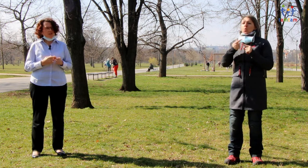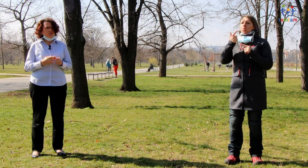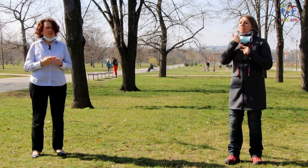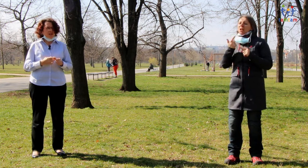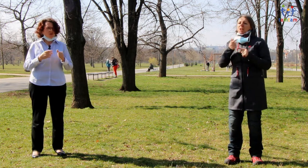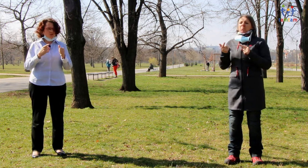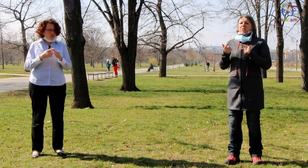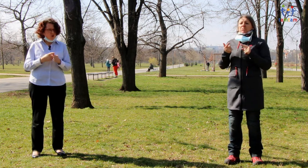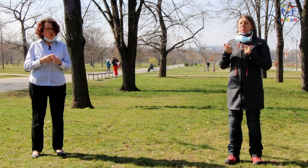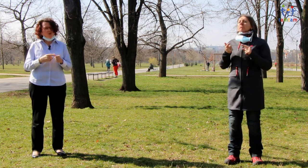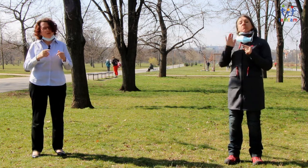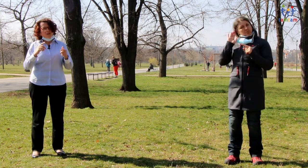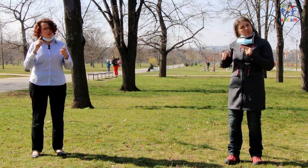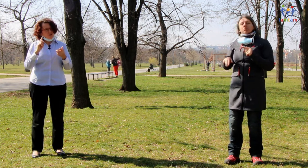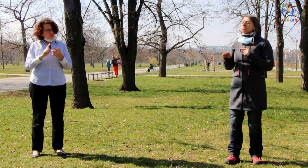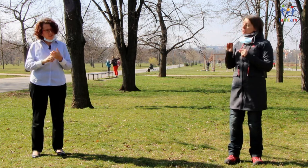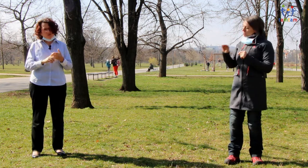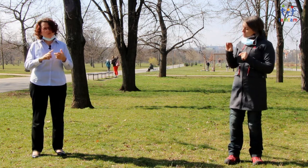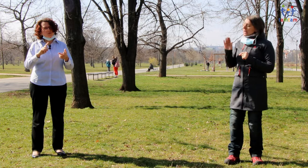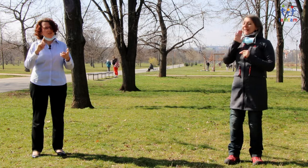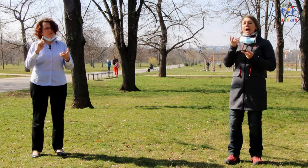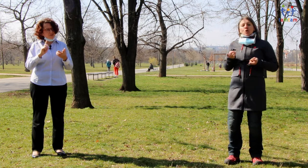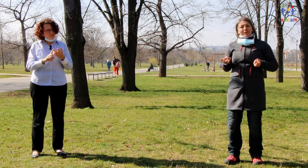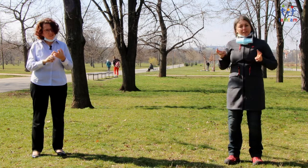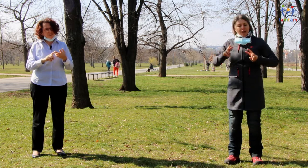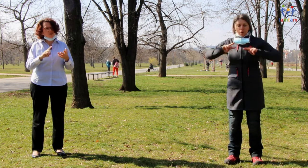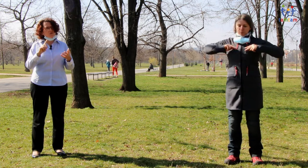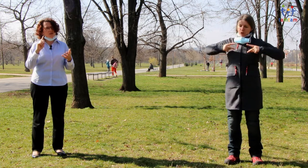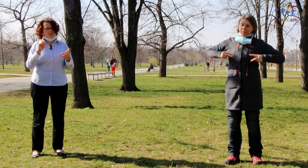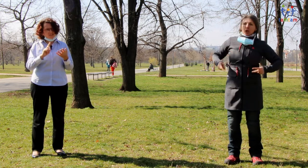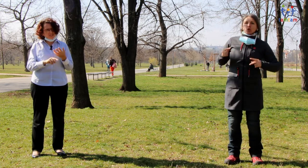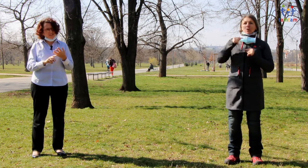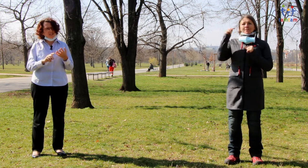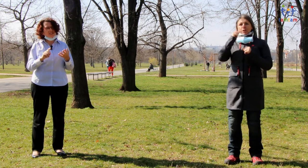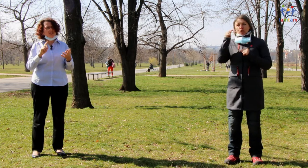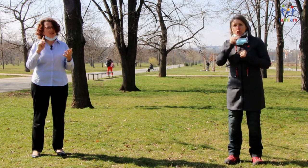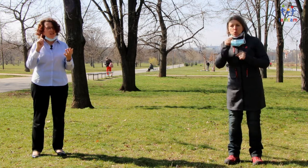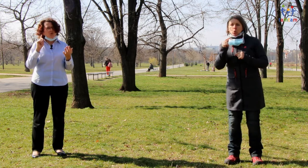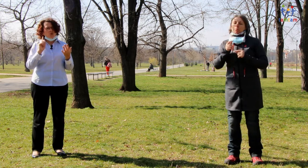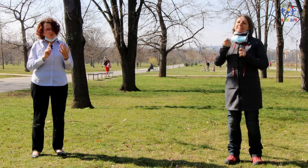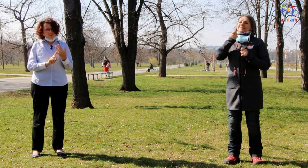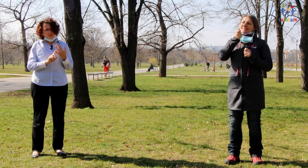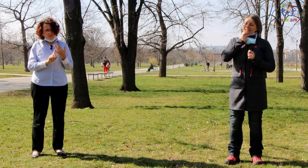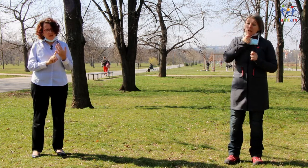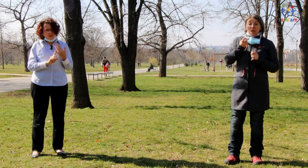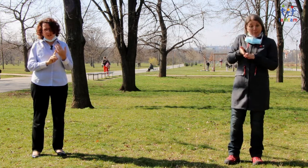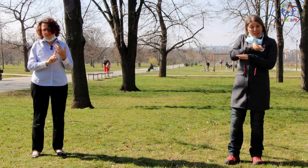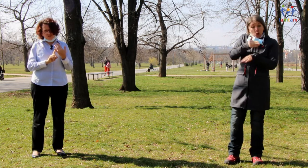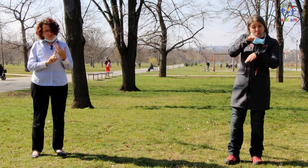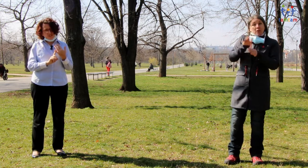každé ráno vstanou, převlíknou se, vyčistí si zuby, nasnídají se. Potom si dáme nějaký čas, kdy